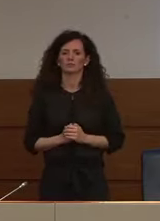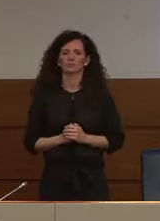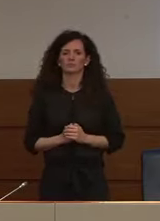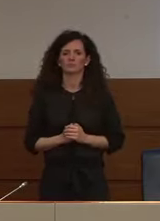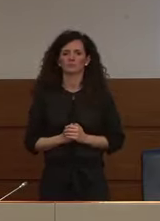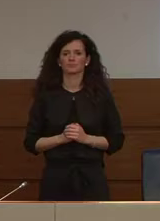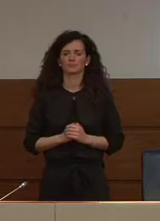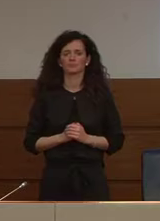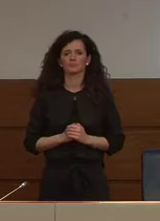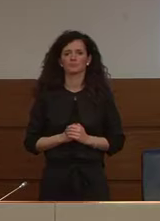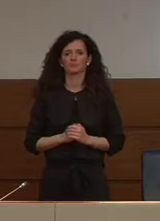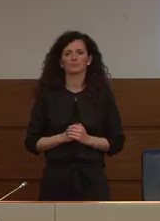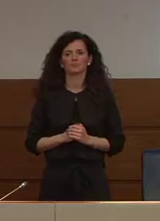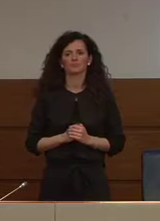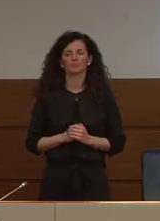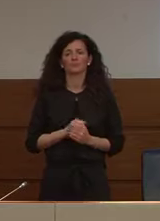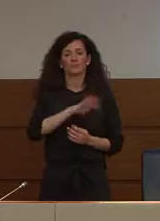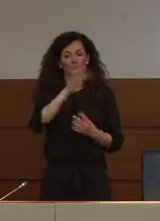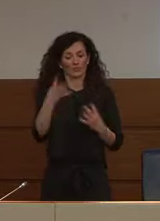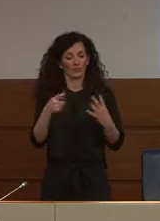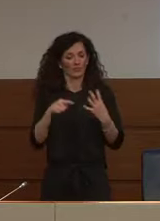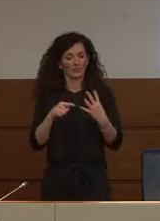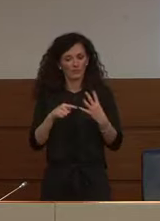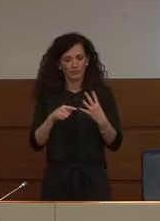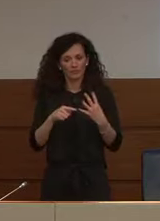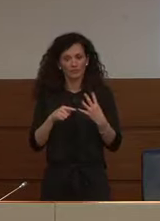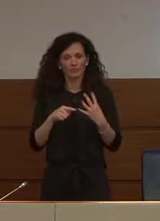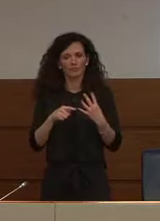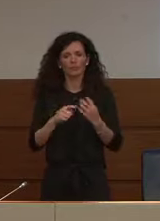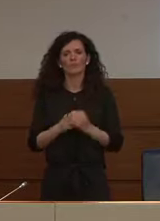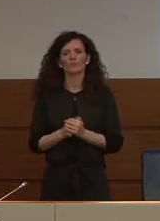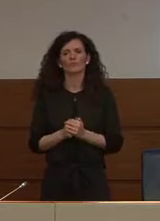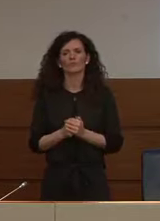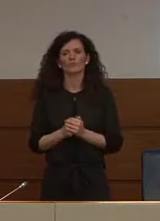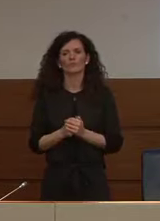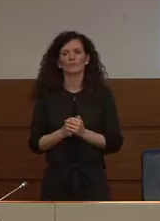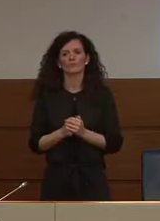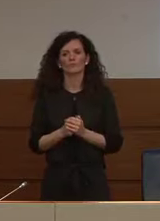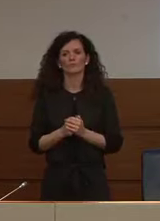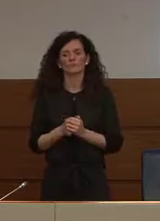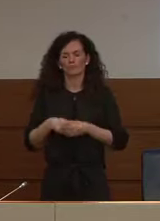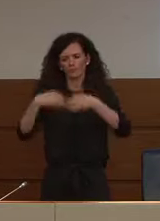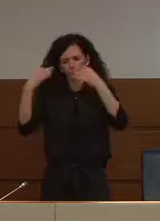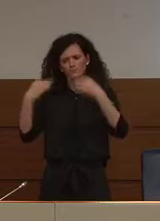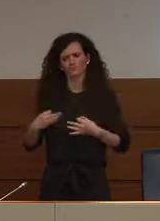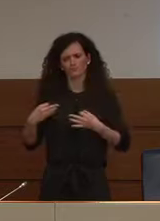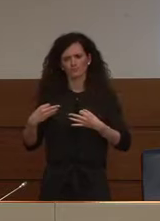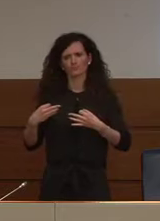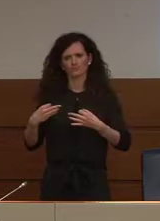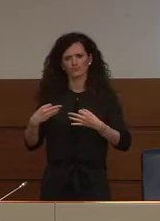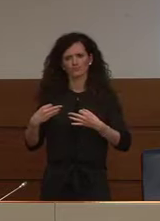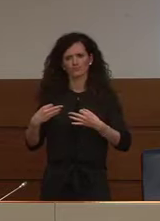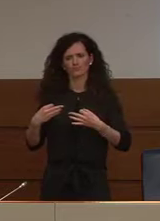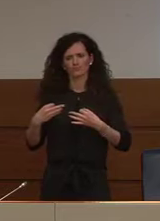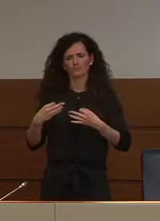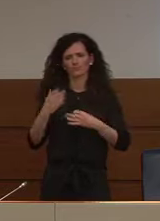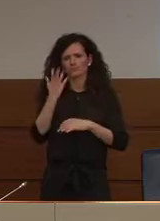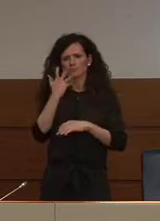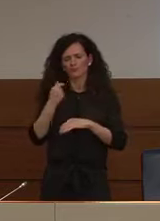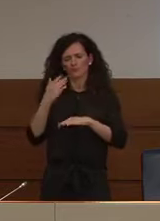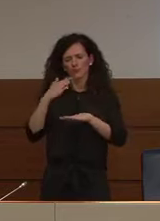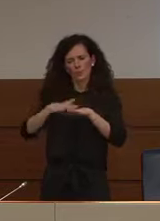quarto concetto, si è deciso di elaborare delle modalità